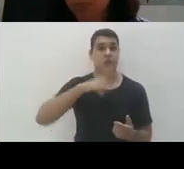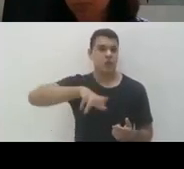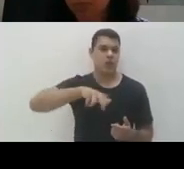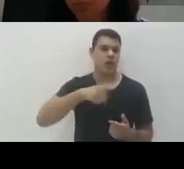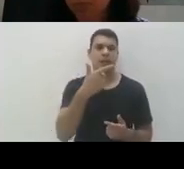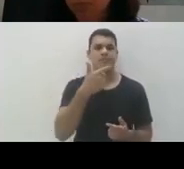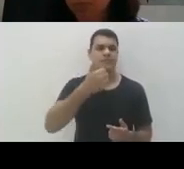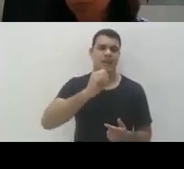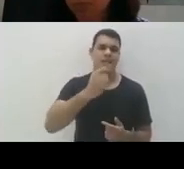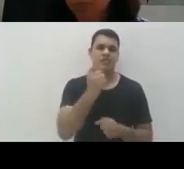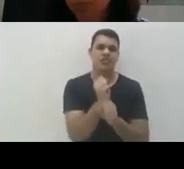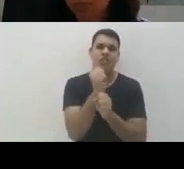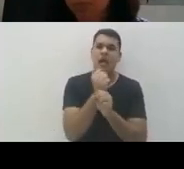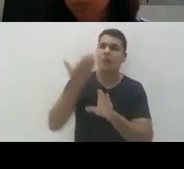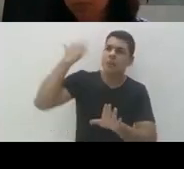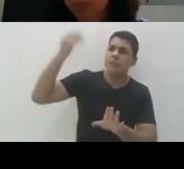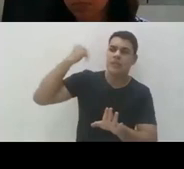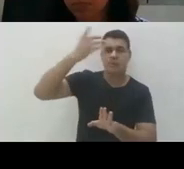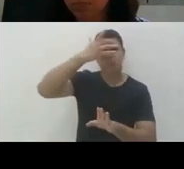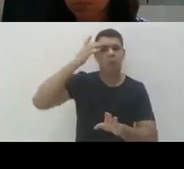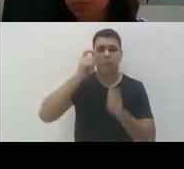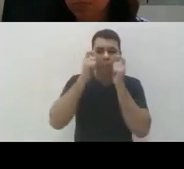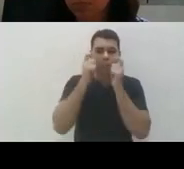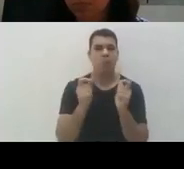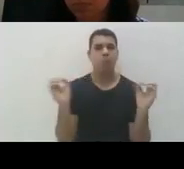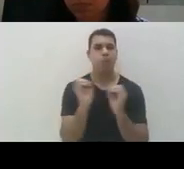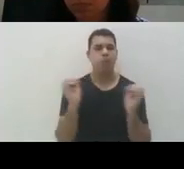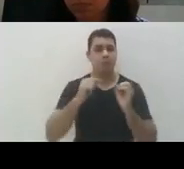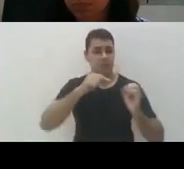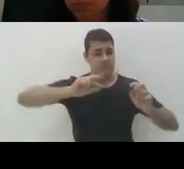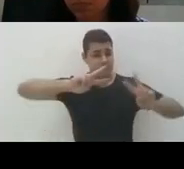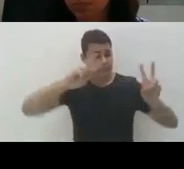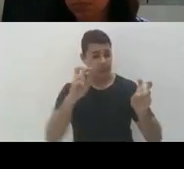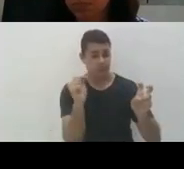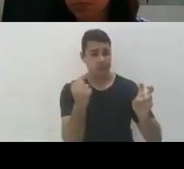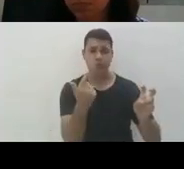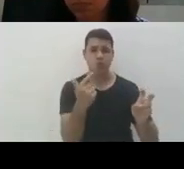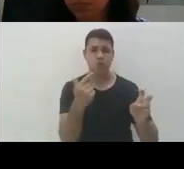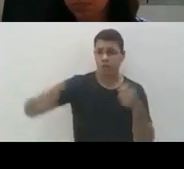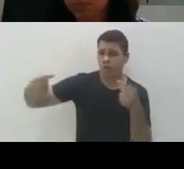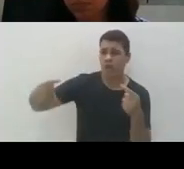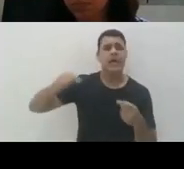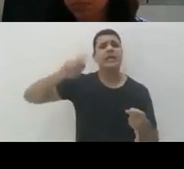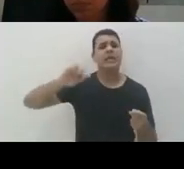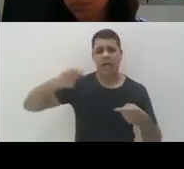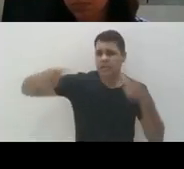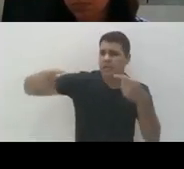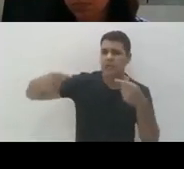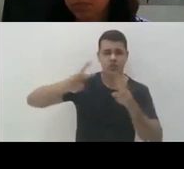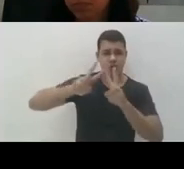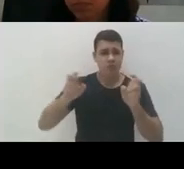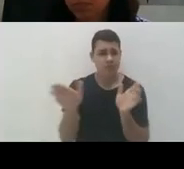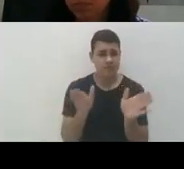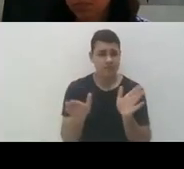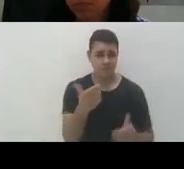anos que esses termos nem eram, quem discutia acessibilidade na pesquisa, na pós